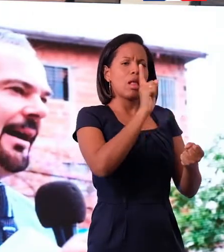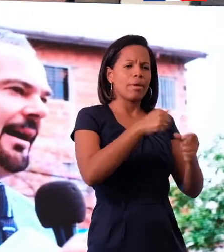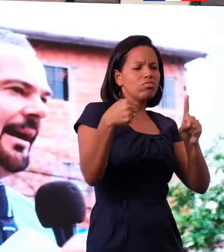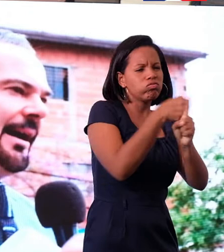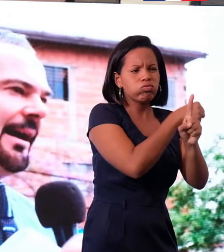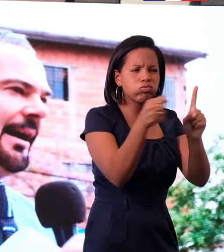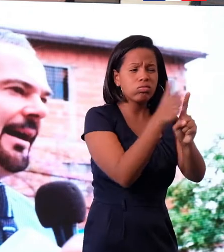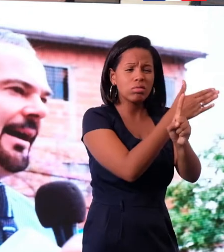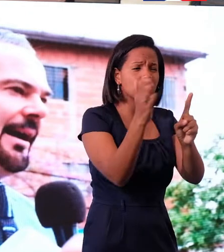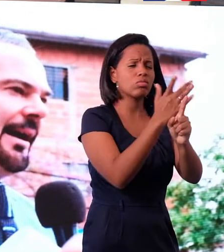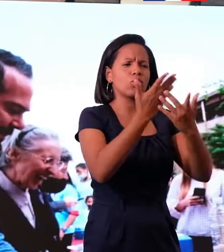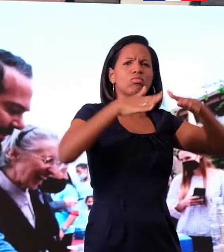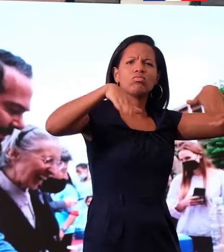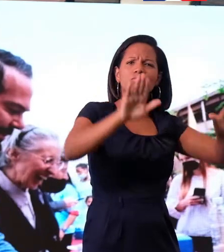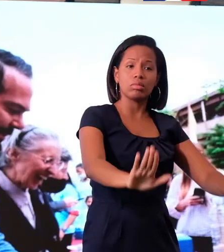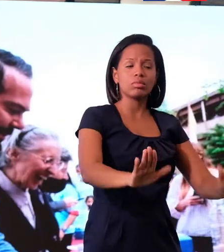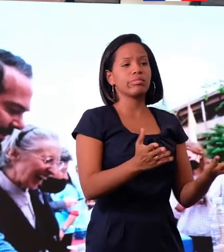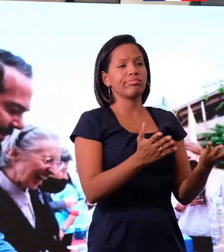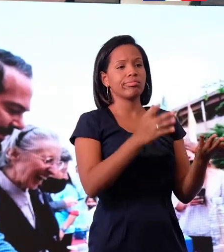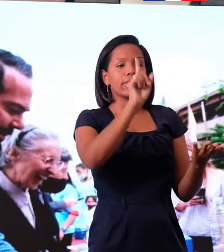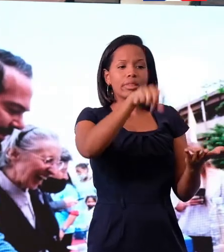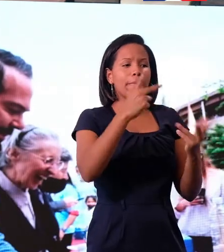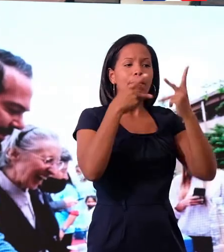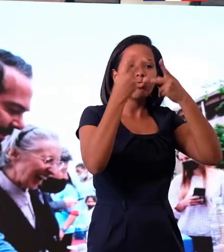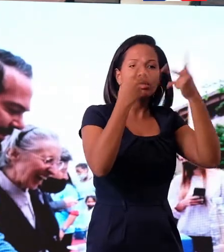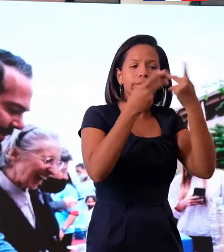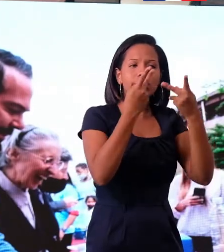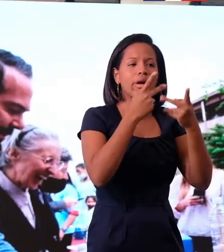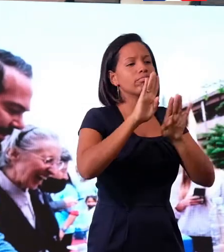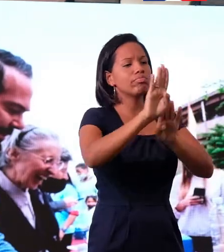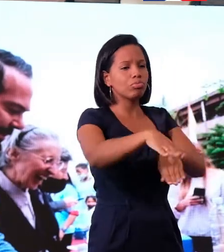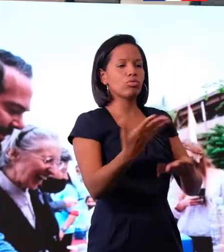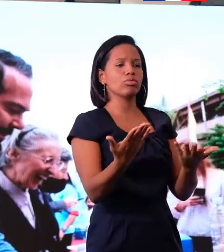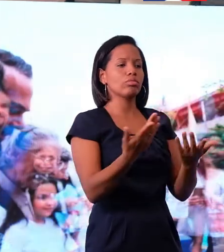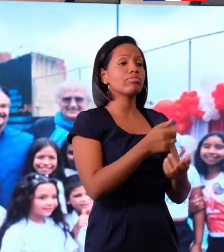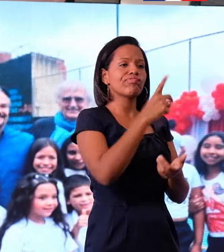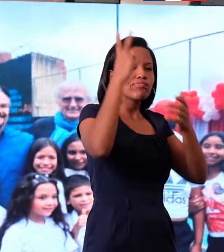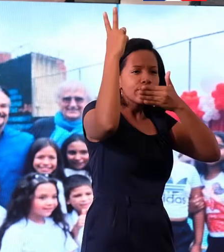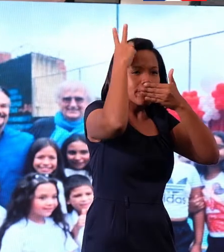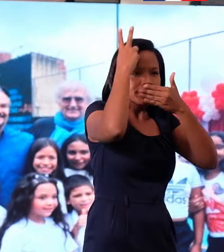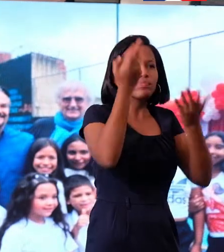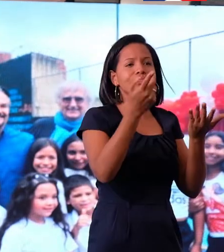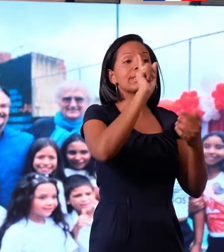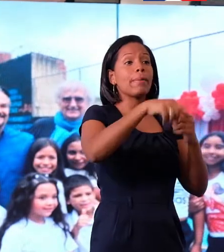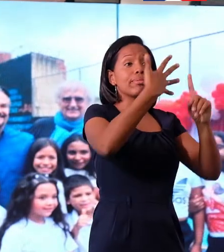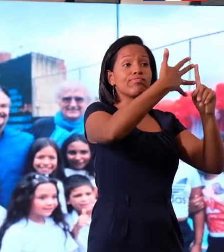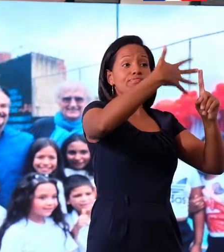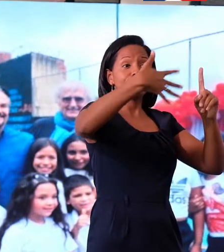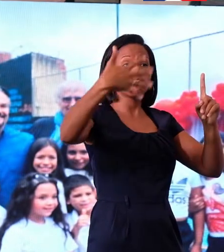promoción de los derechos civiles y políticos, de las comunidades indígenas y de la población LGBT+,